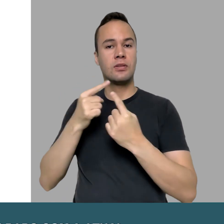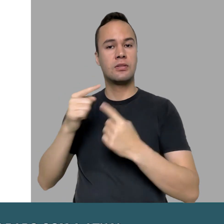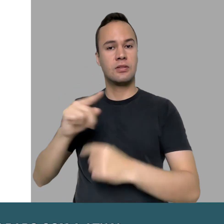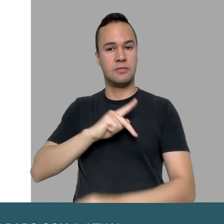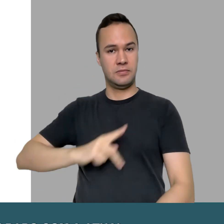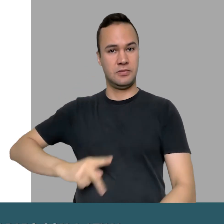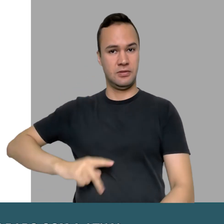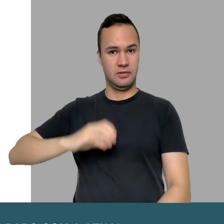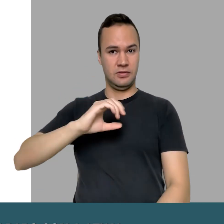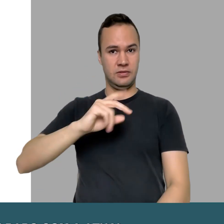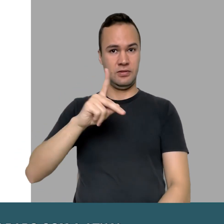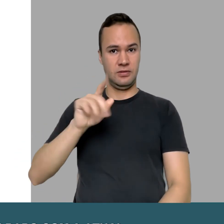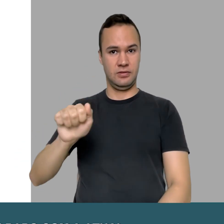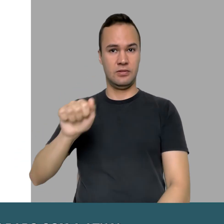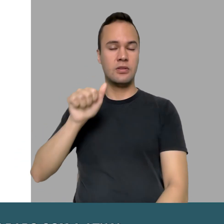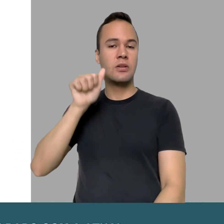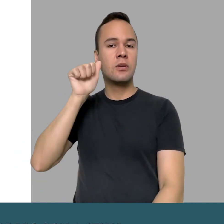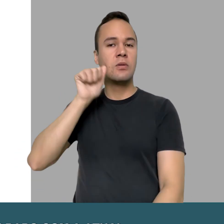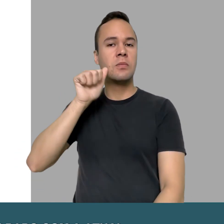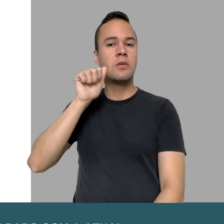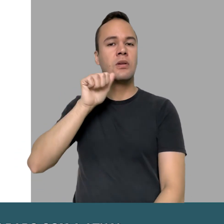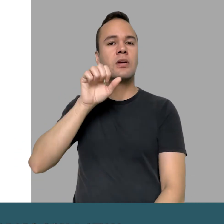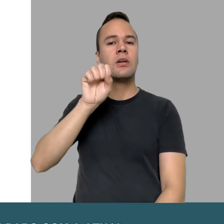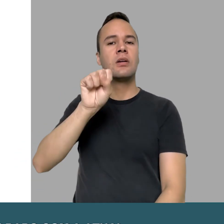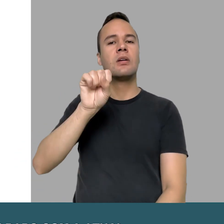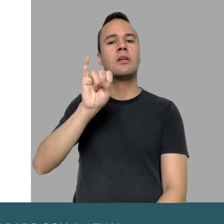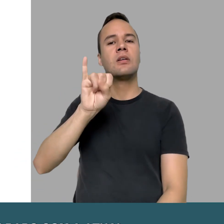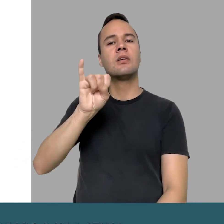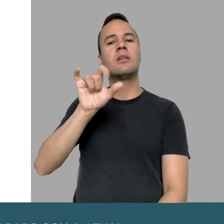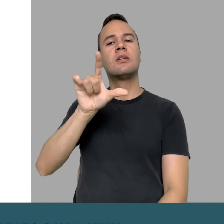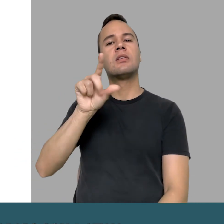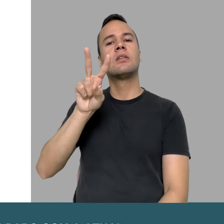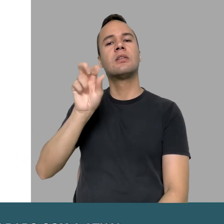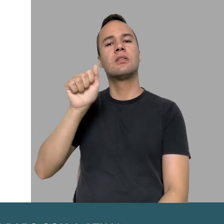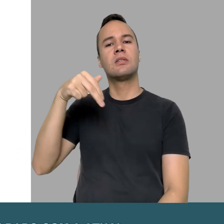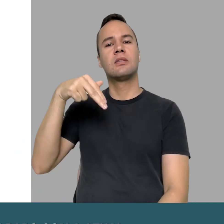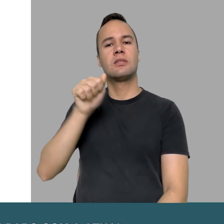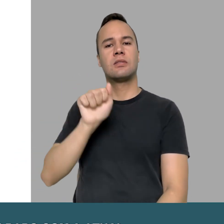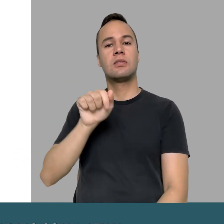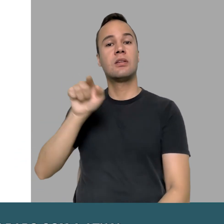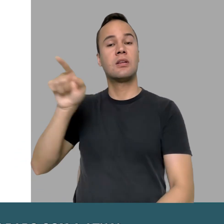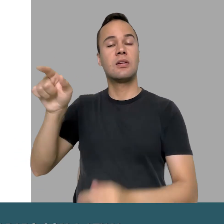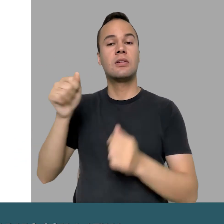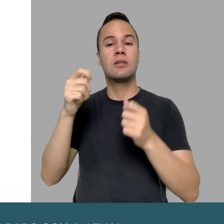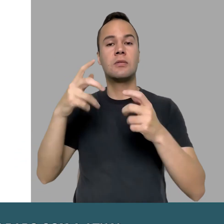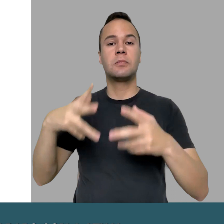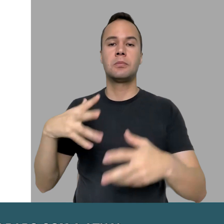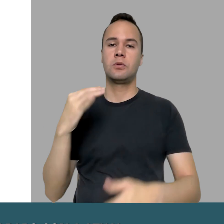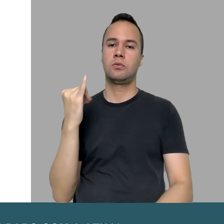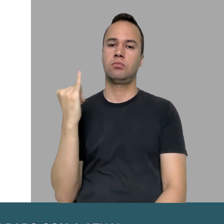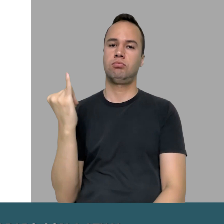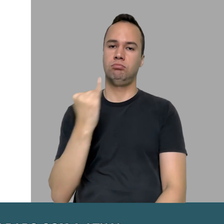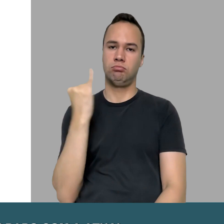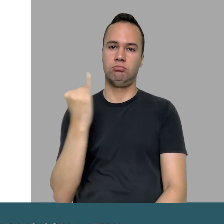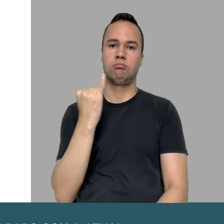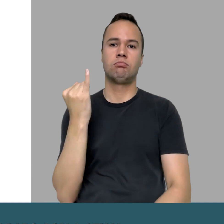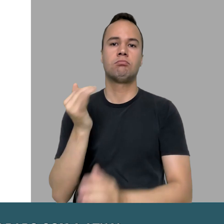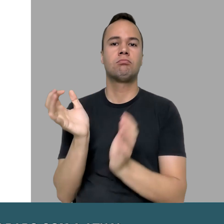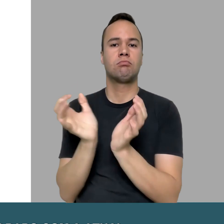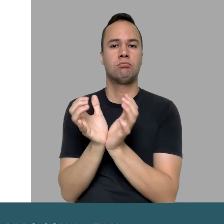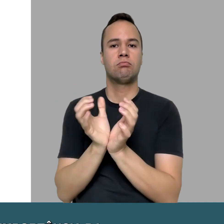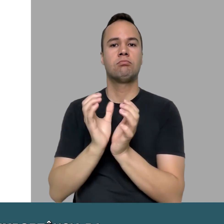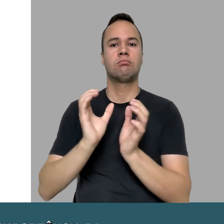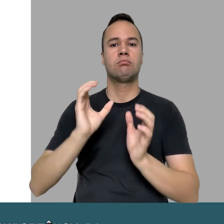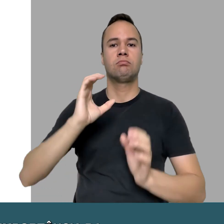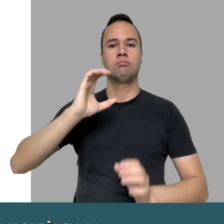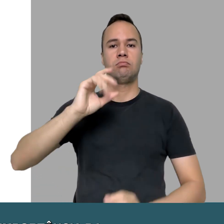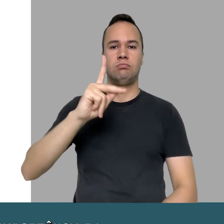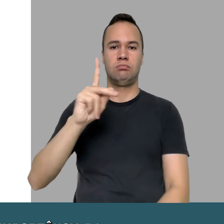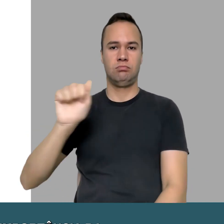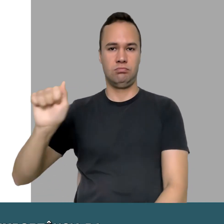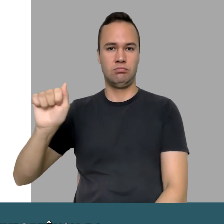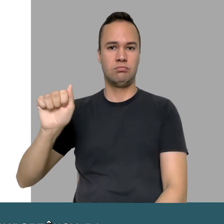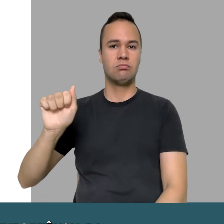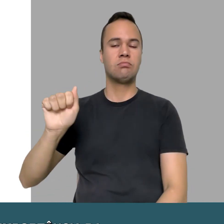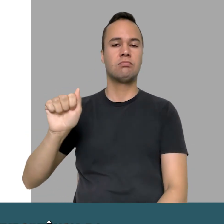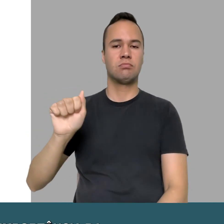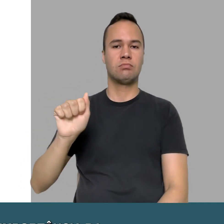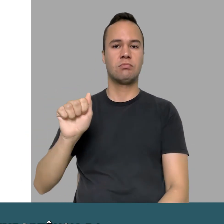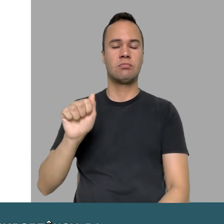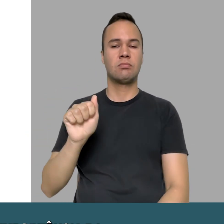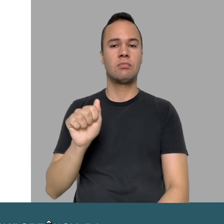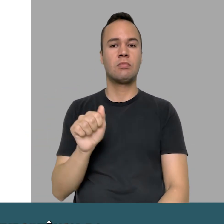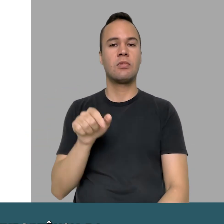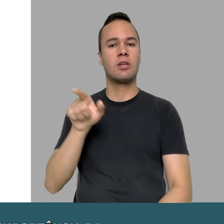O André bateu um papo com o atual presidente da CPA, a Silvana Cambiagui, que contou a